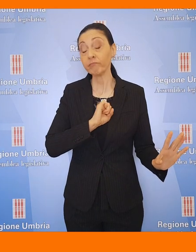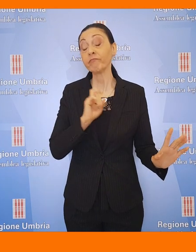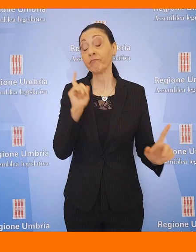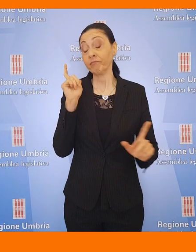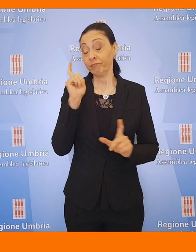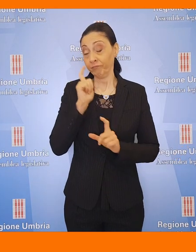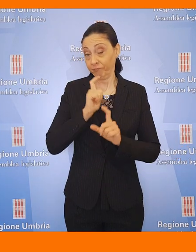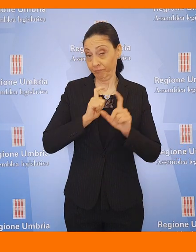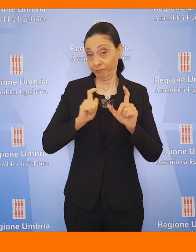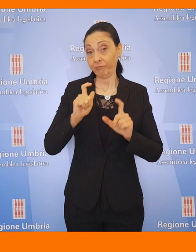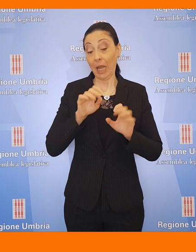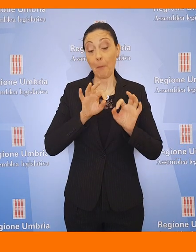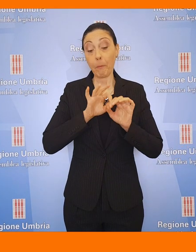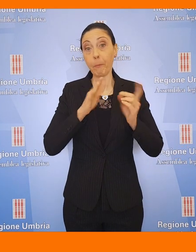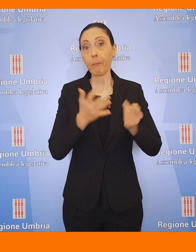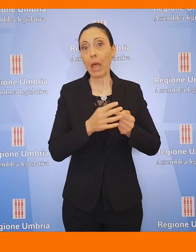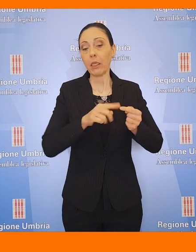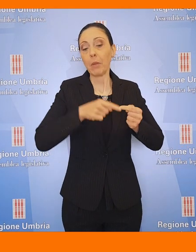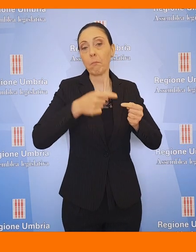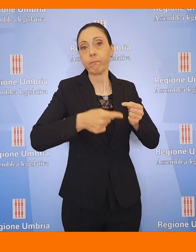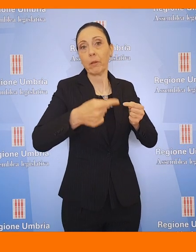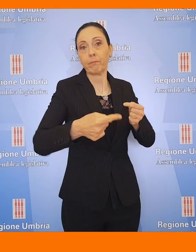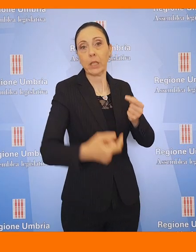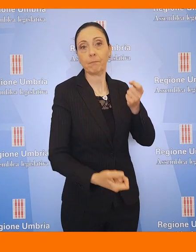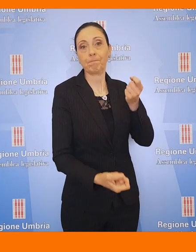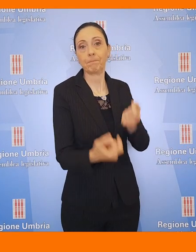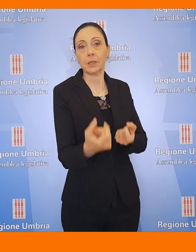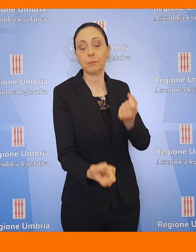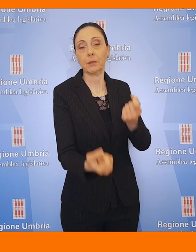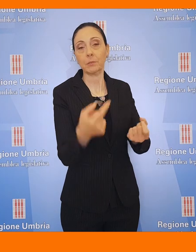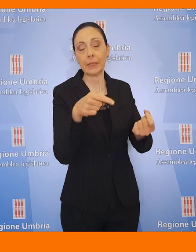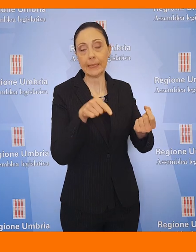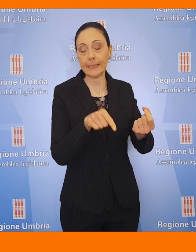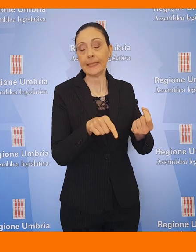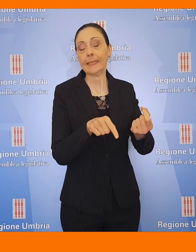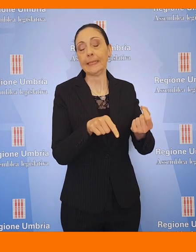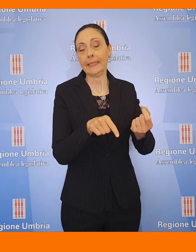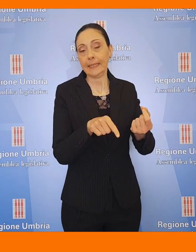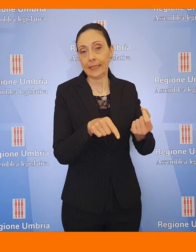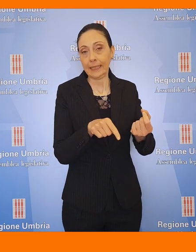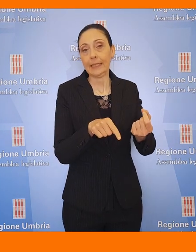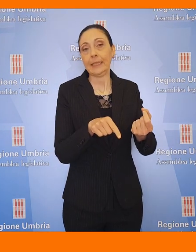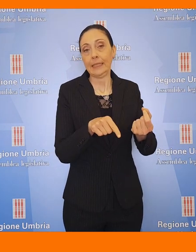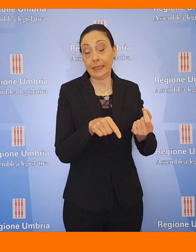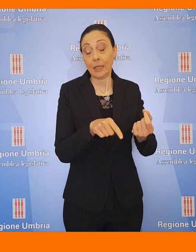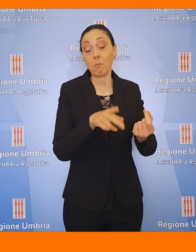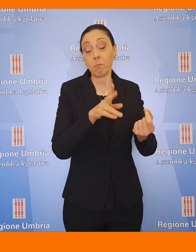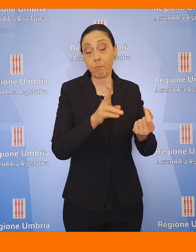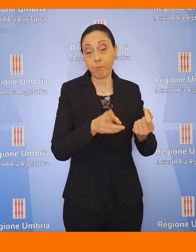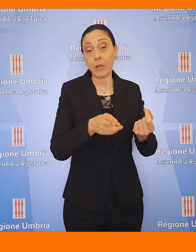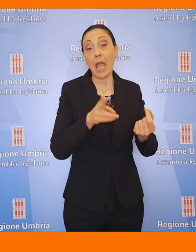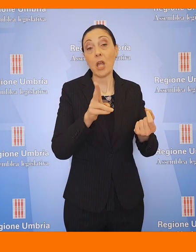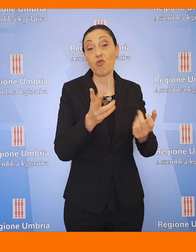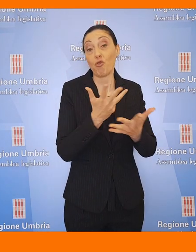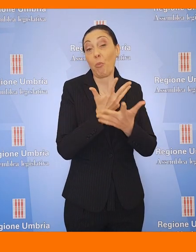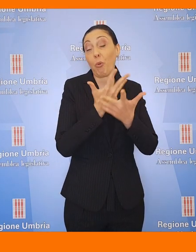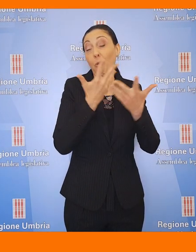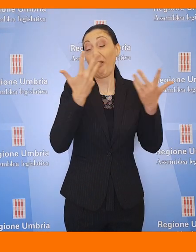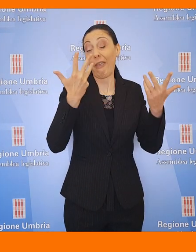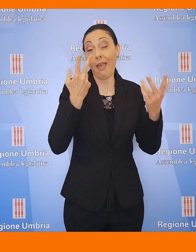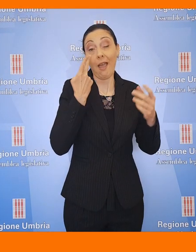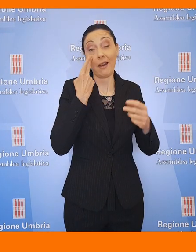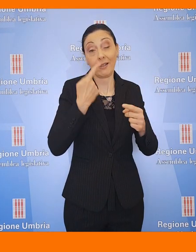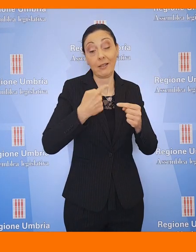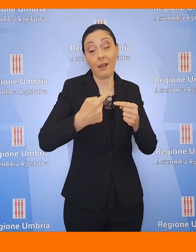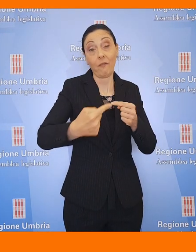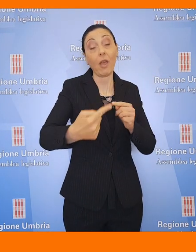che gli effetti di questa pandemia saranno maggiori e saranno più evidenti